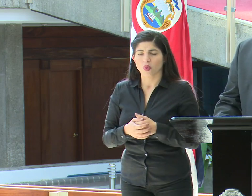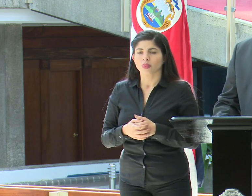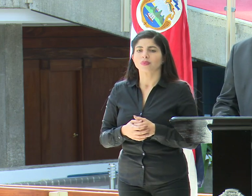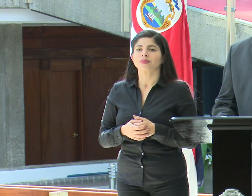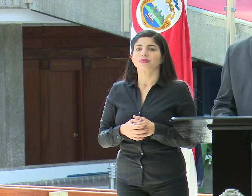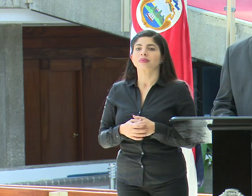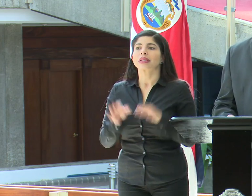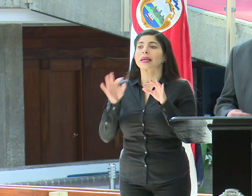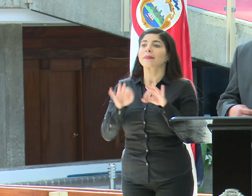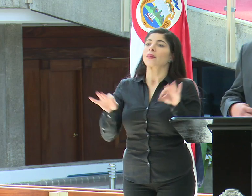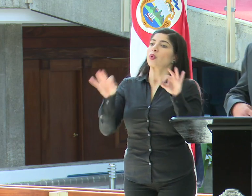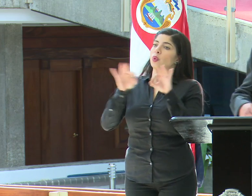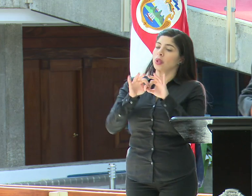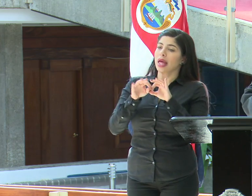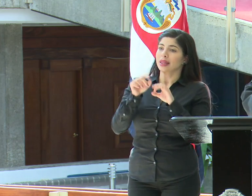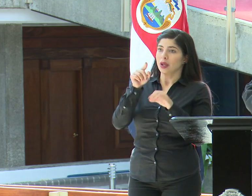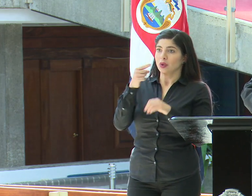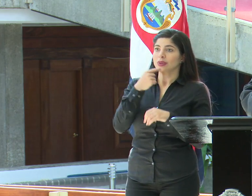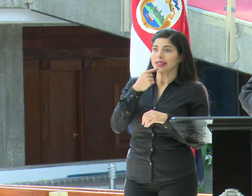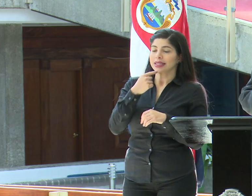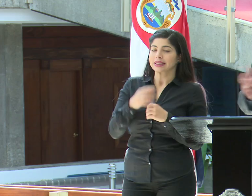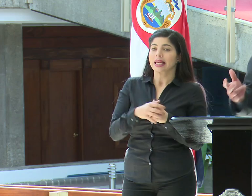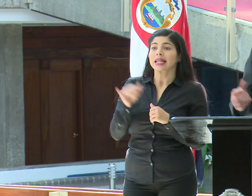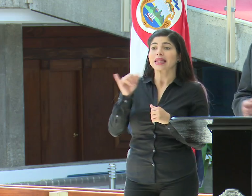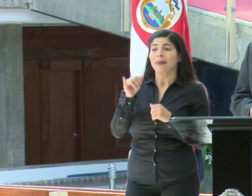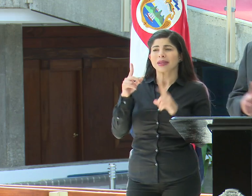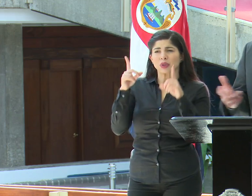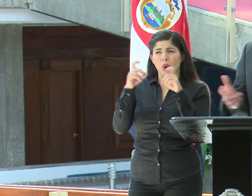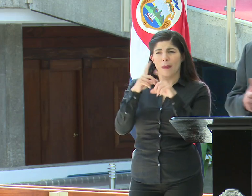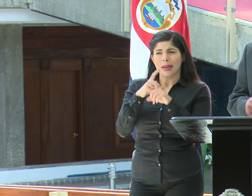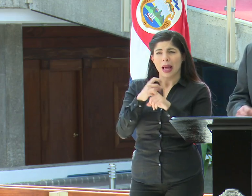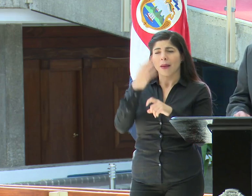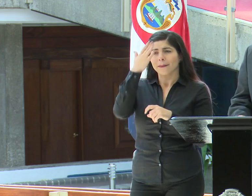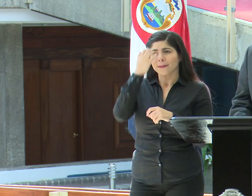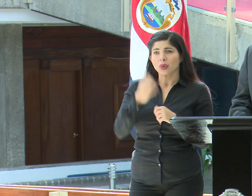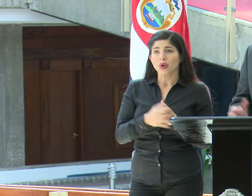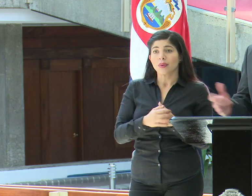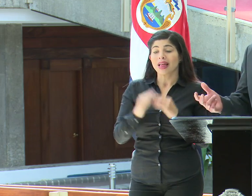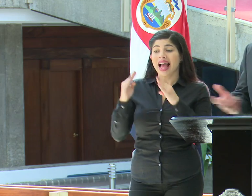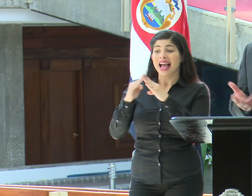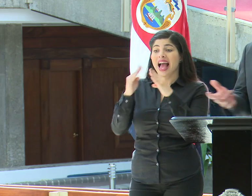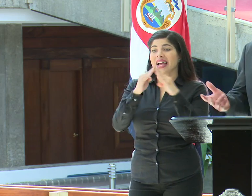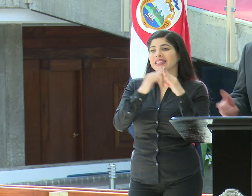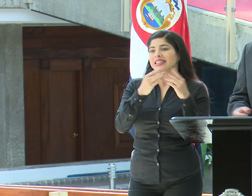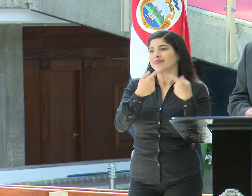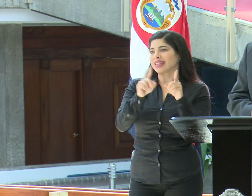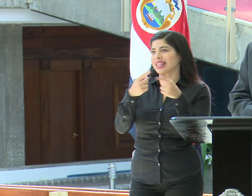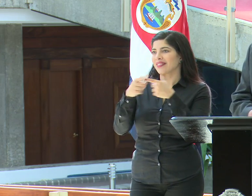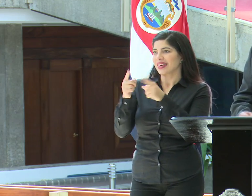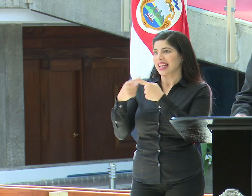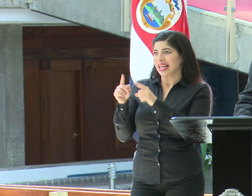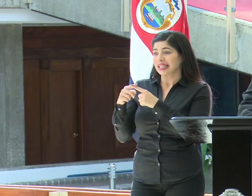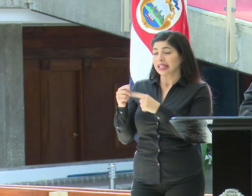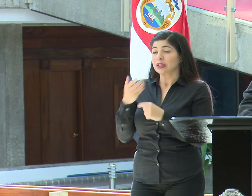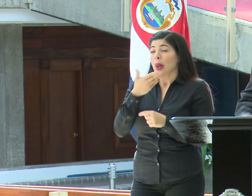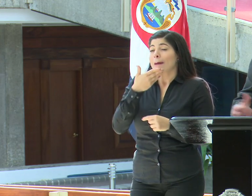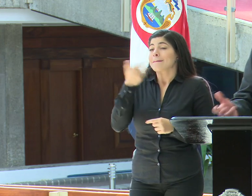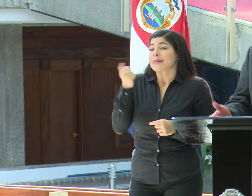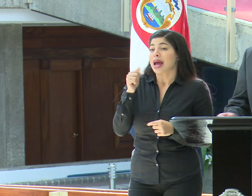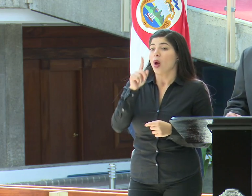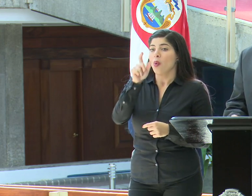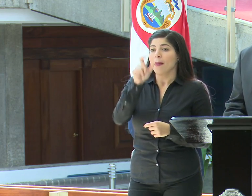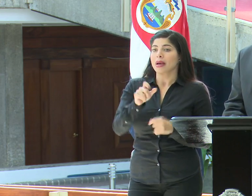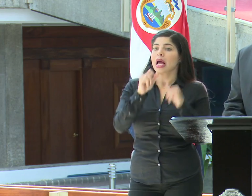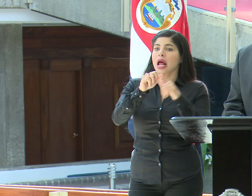Bueno, es importante lo que comentas y también complejo, ¿no? Porque las casas son diferentes. Lo ideal sería estar en una